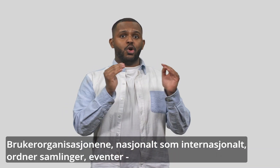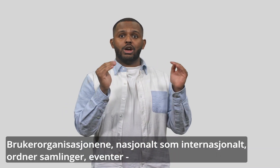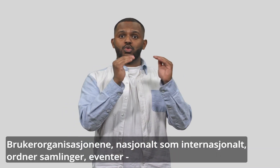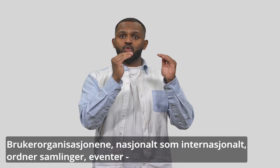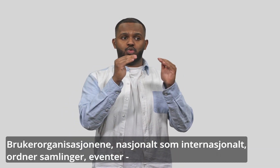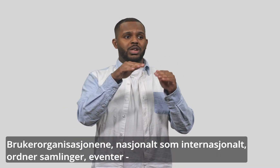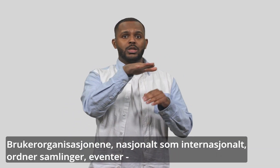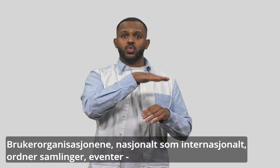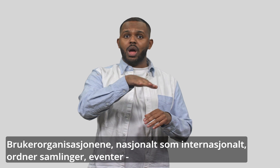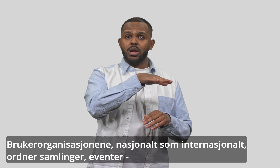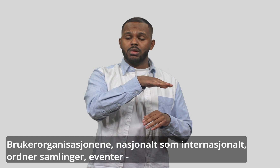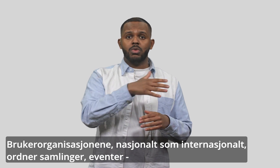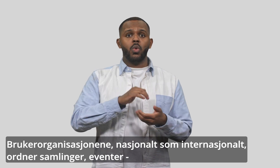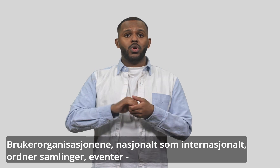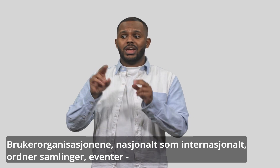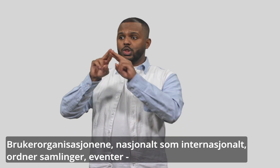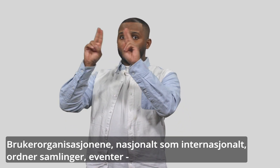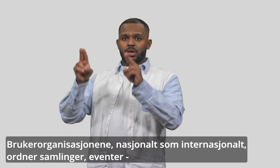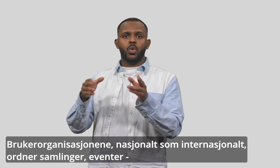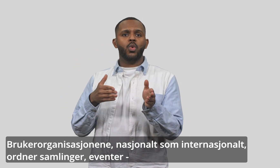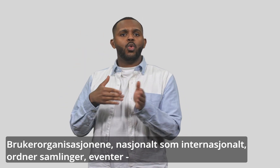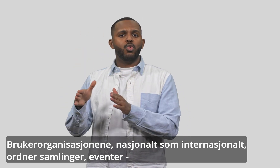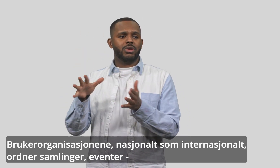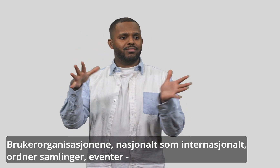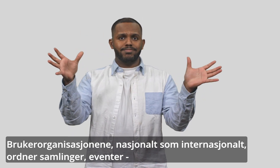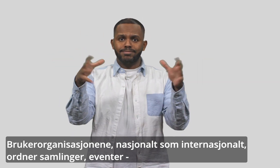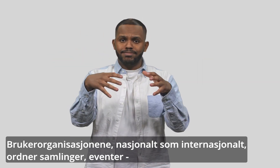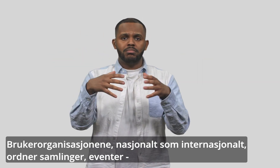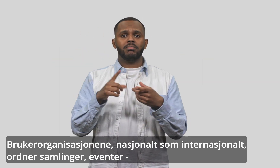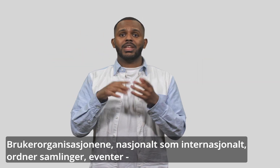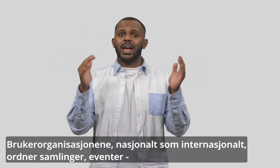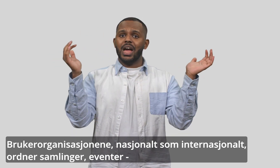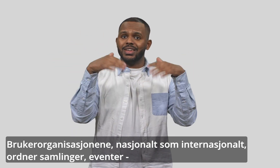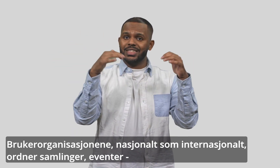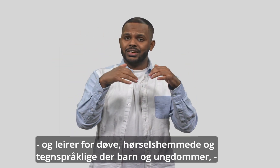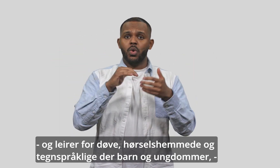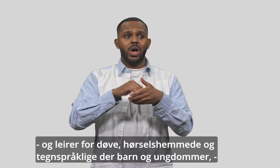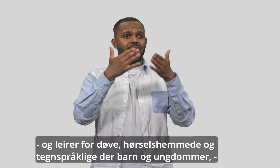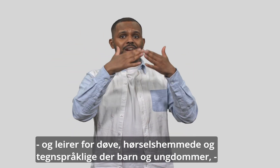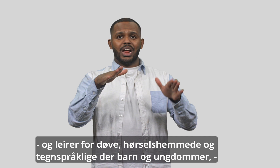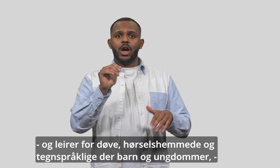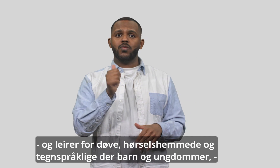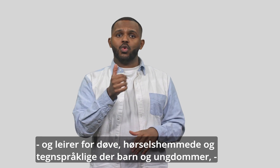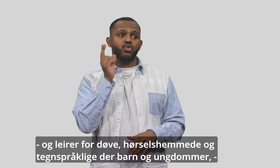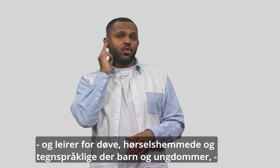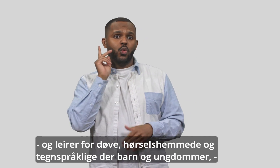Brukerorganisasjonene, nasjonalt som internasjonalt, ordner samlinger, eventer og leirer for døve,